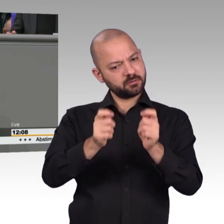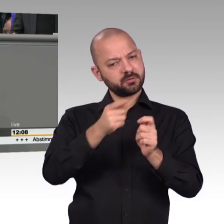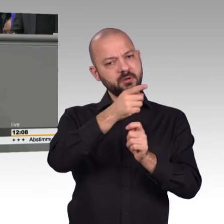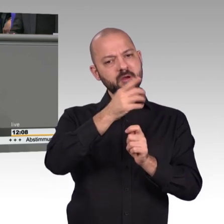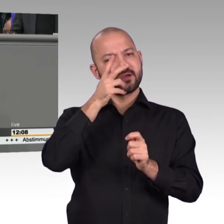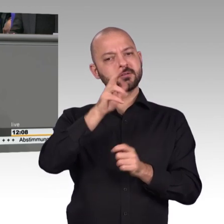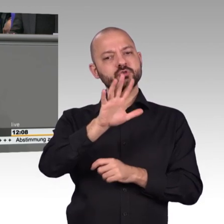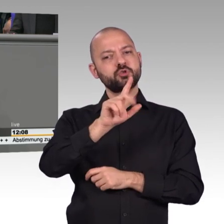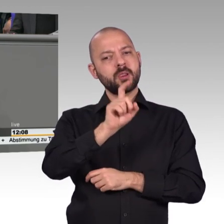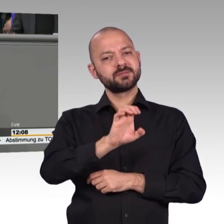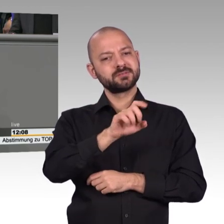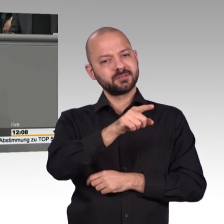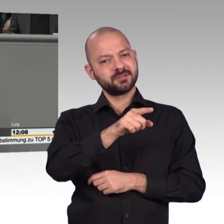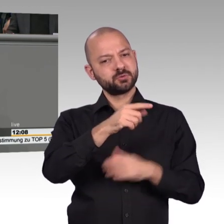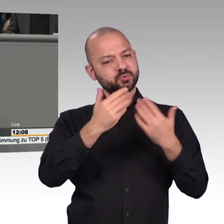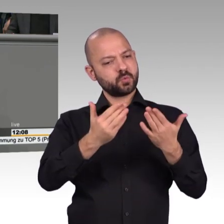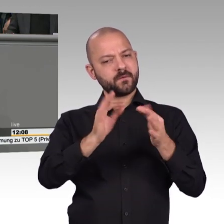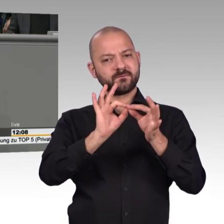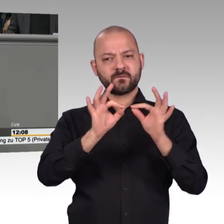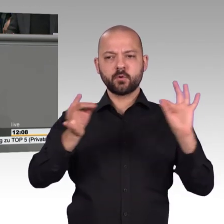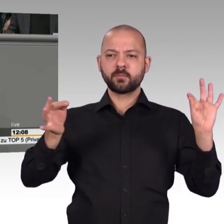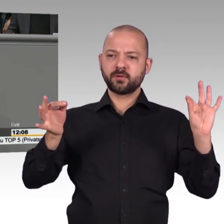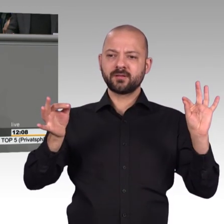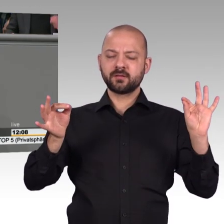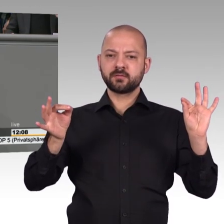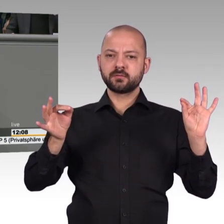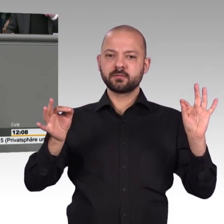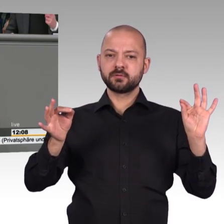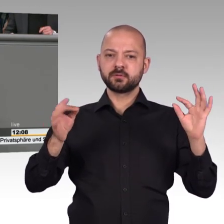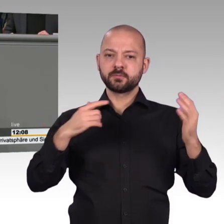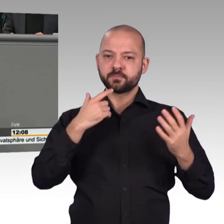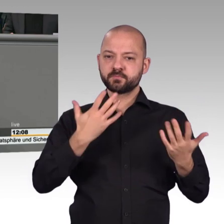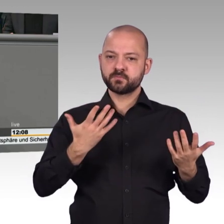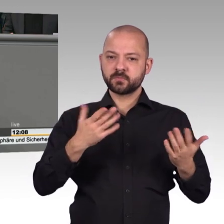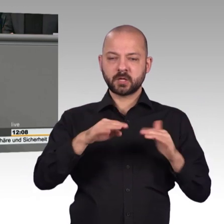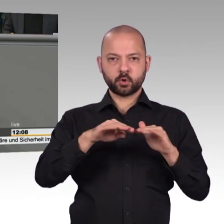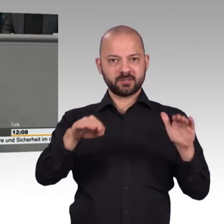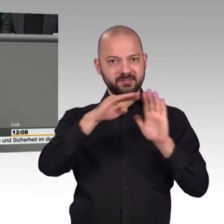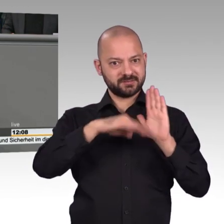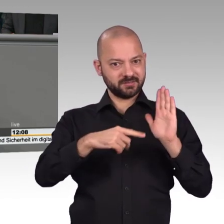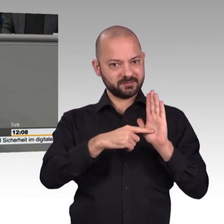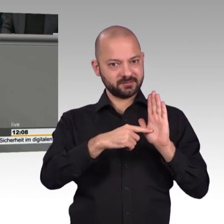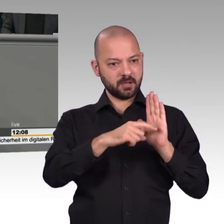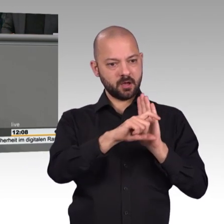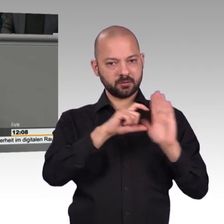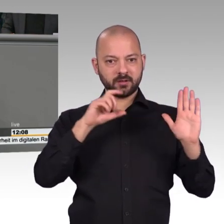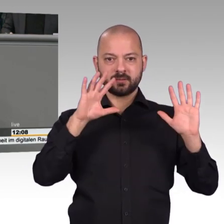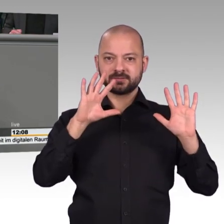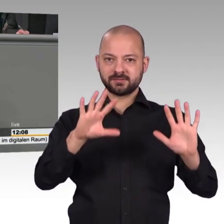unverletzlich ist. Dieser Grundsatz muss auch für die elektronische Kommunikation gelten. Dazu schreibt aber das